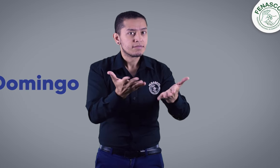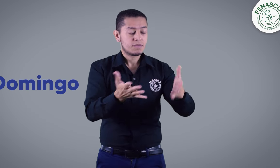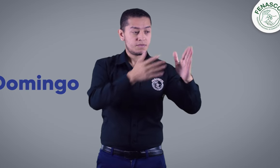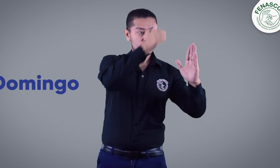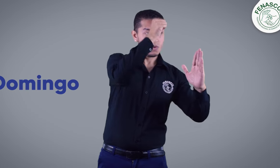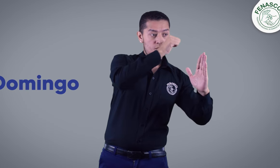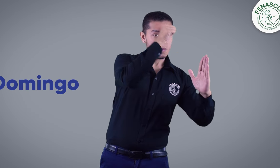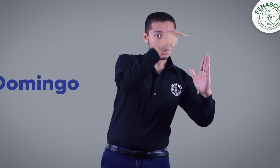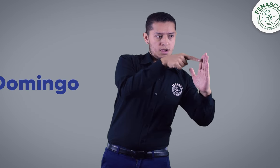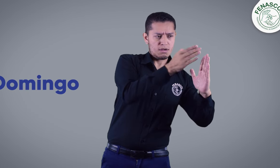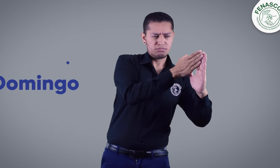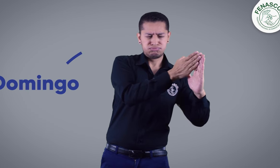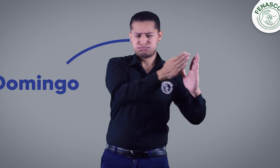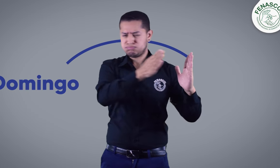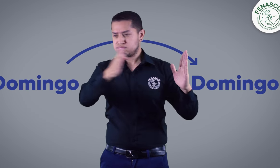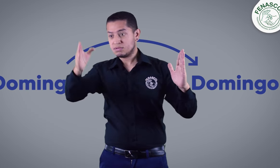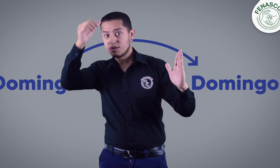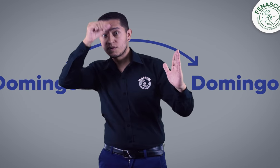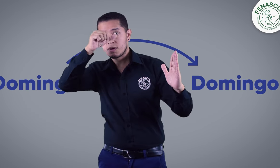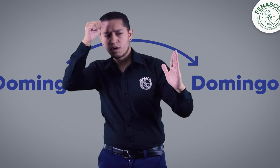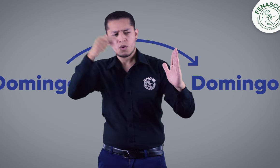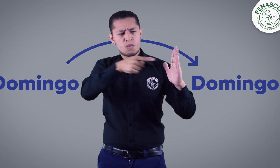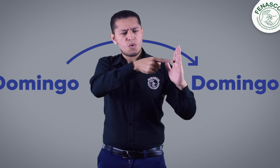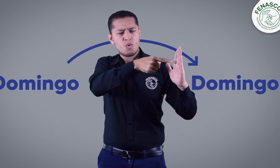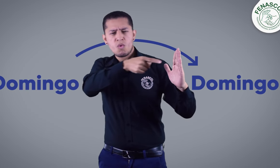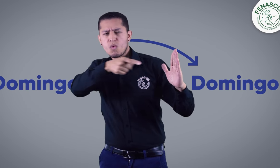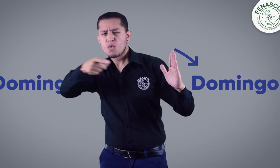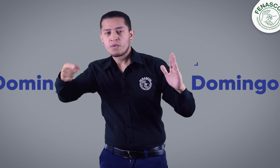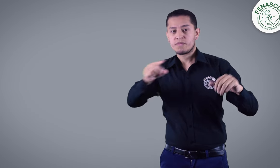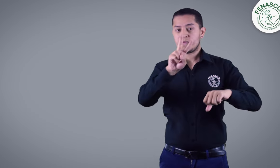24 horas del día de domingo a domingo.